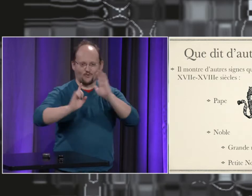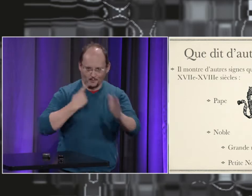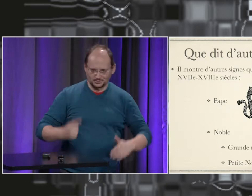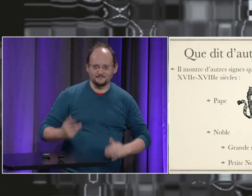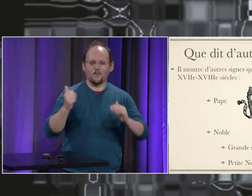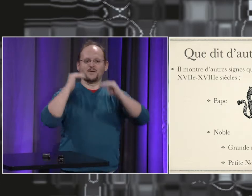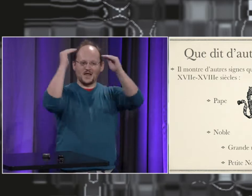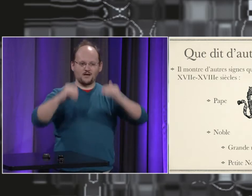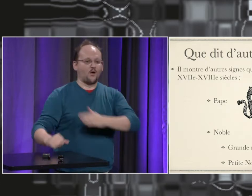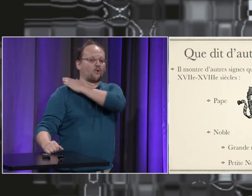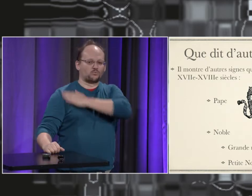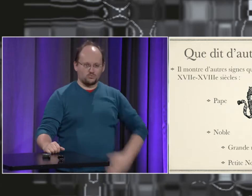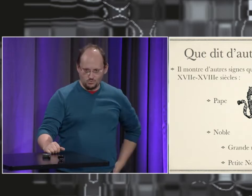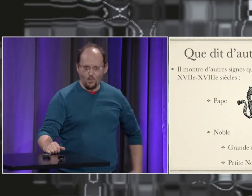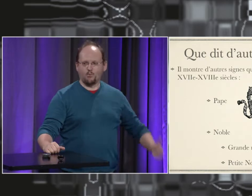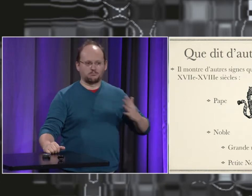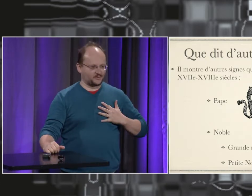Je recommence. Grande noblesse,